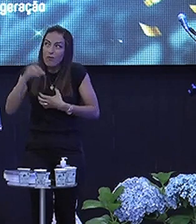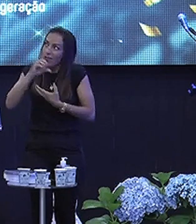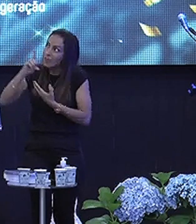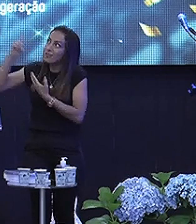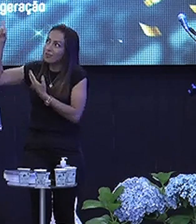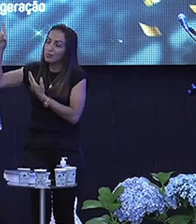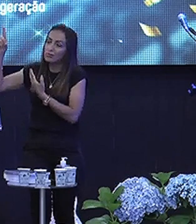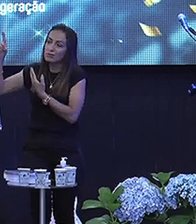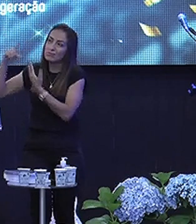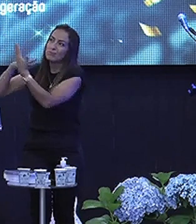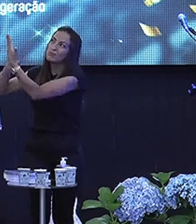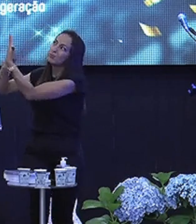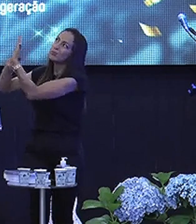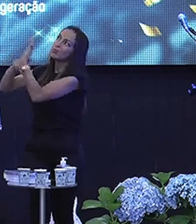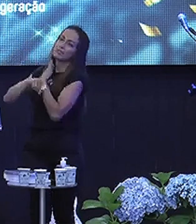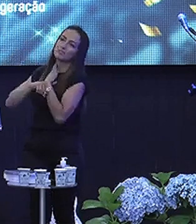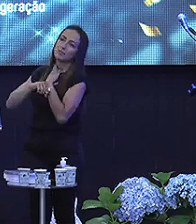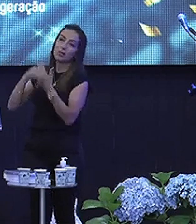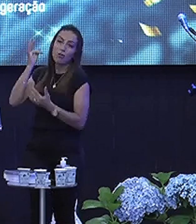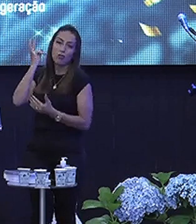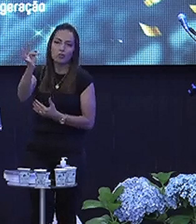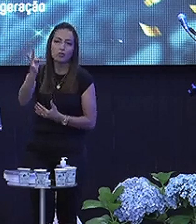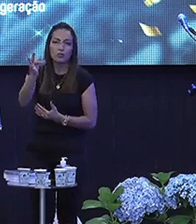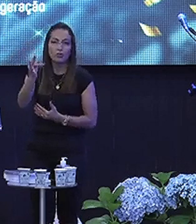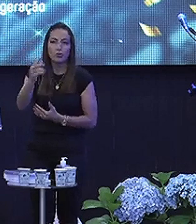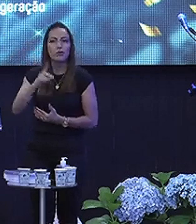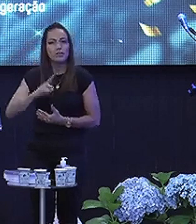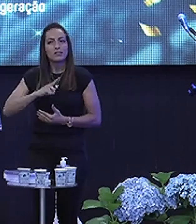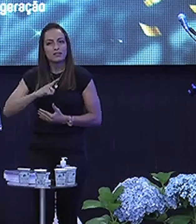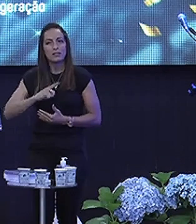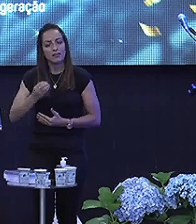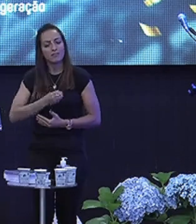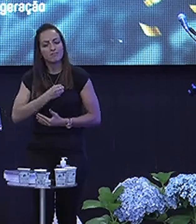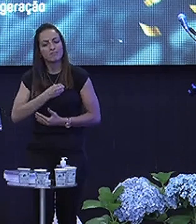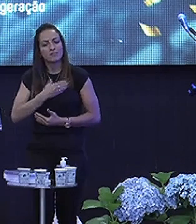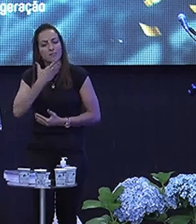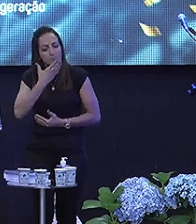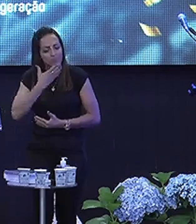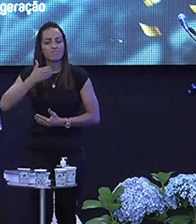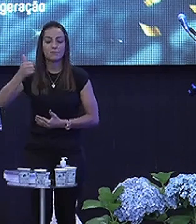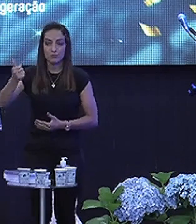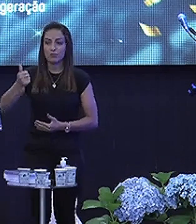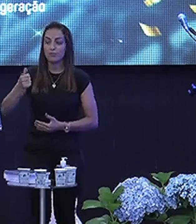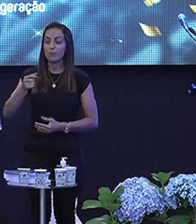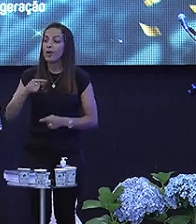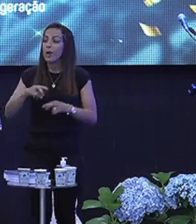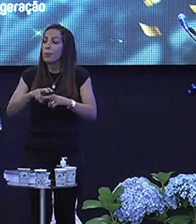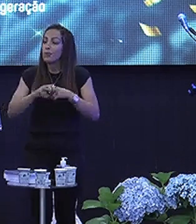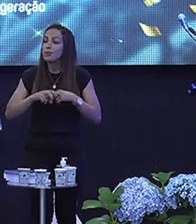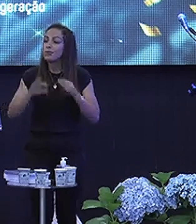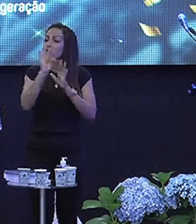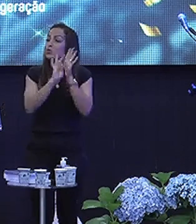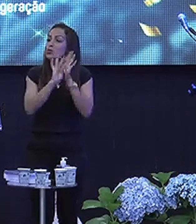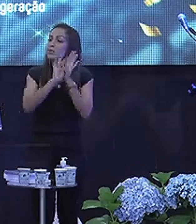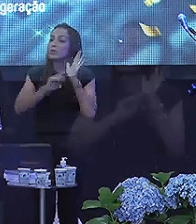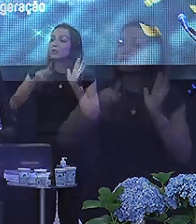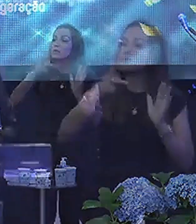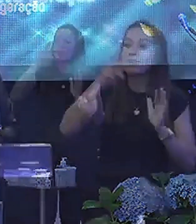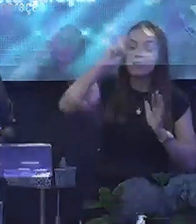isso Para que você dê fruto Mas é importante A gente aprender Por isso que o texto sagrado Fala Senhor